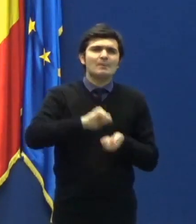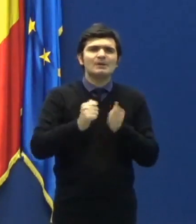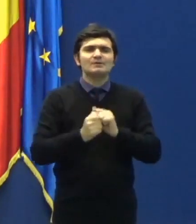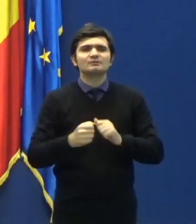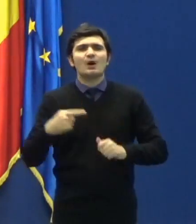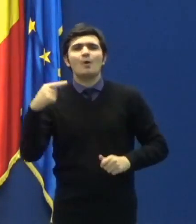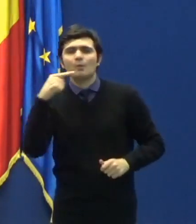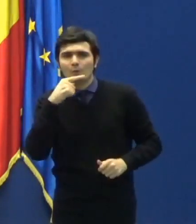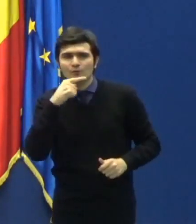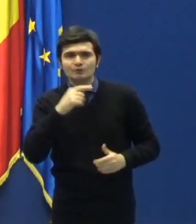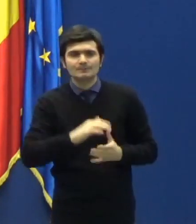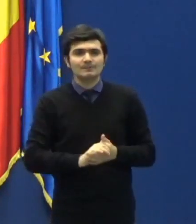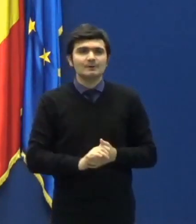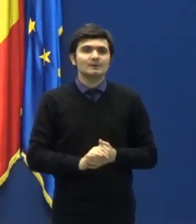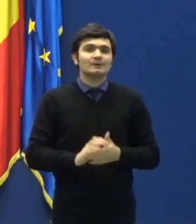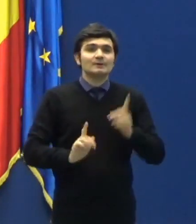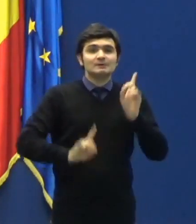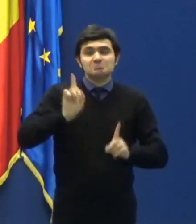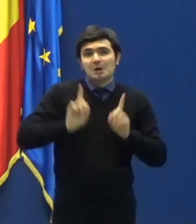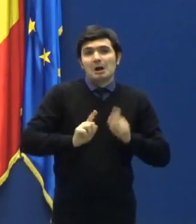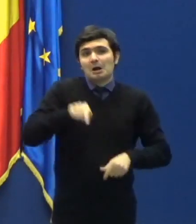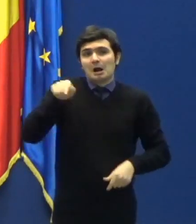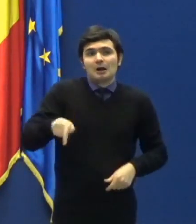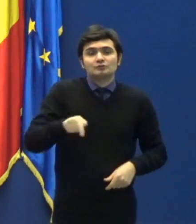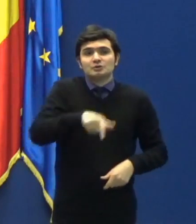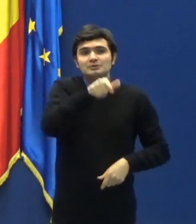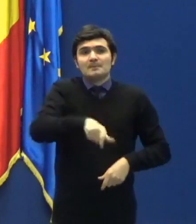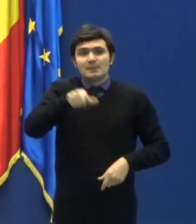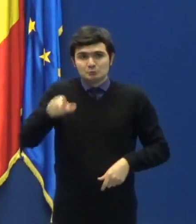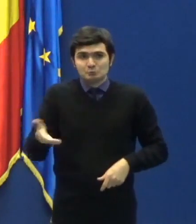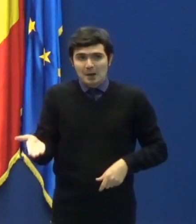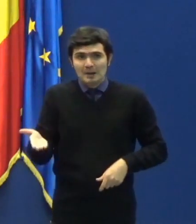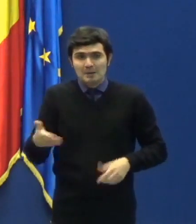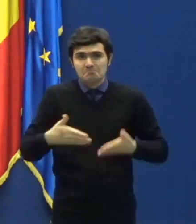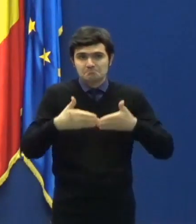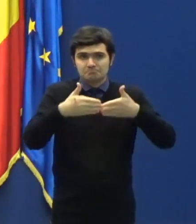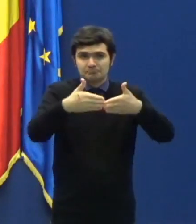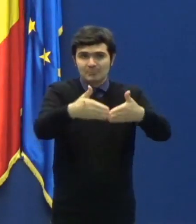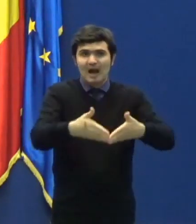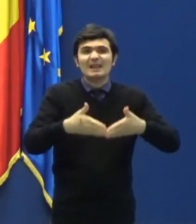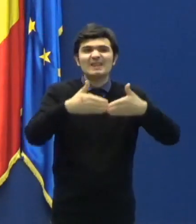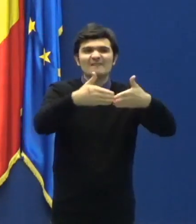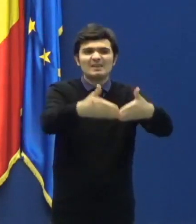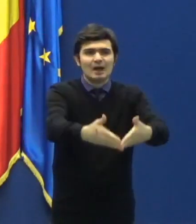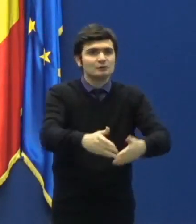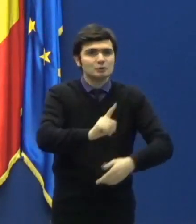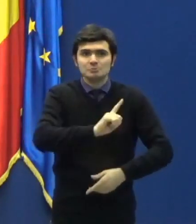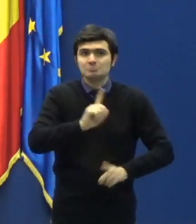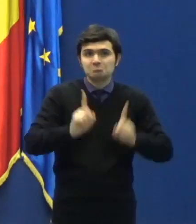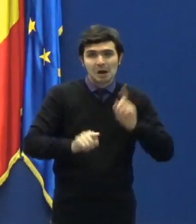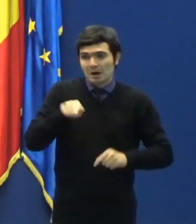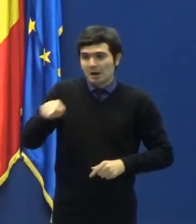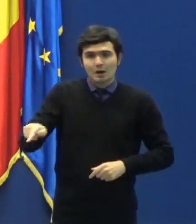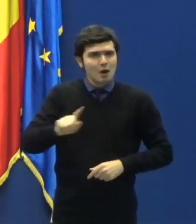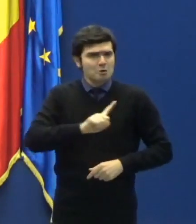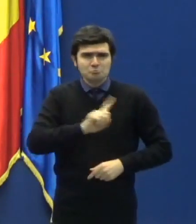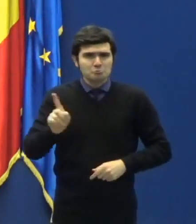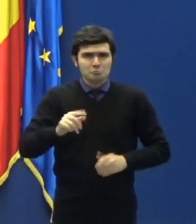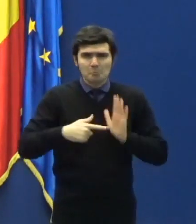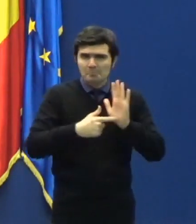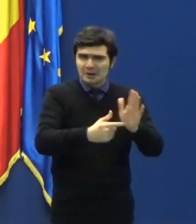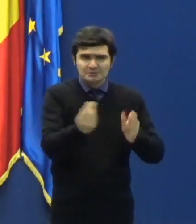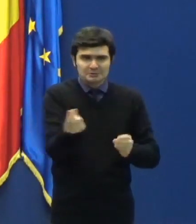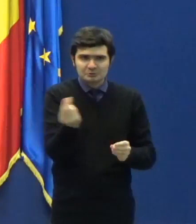ipoteza în care acest personal navigant nu prezintă simptome